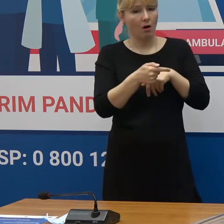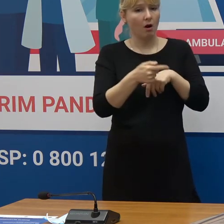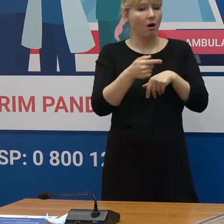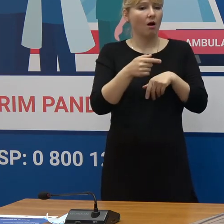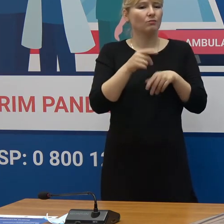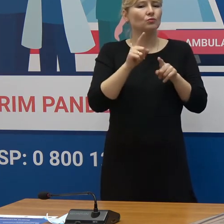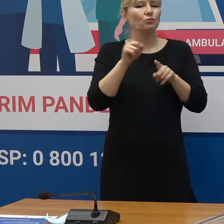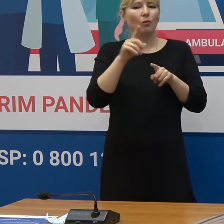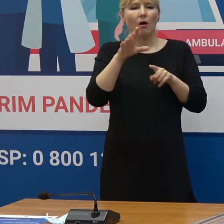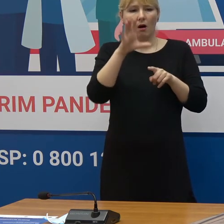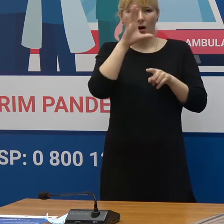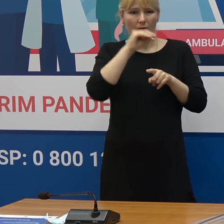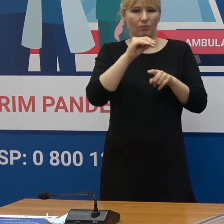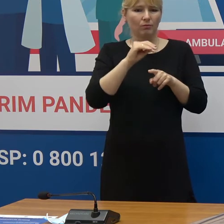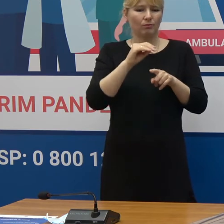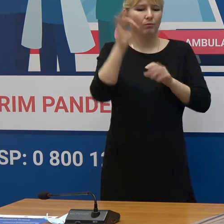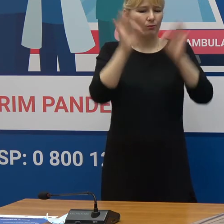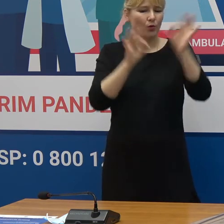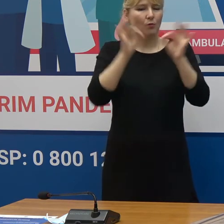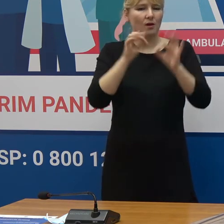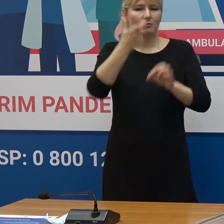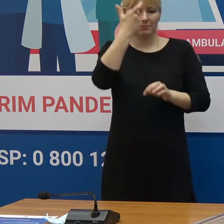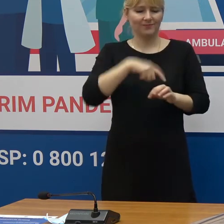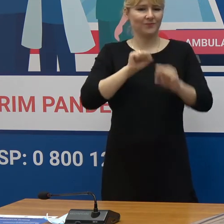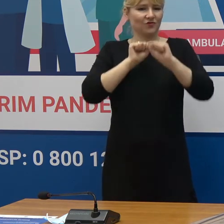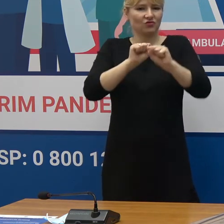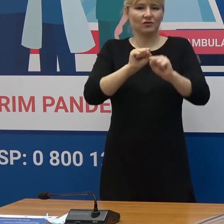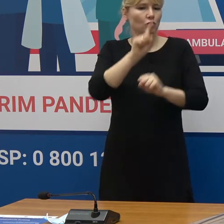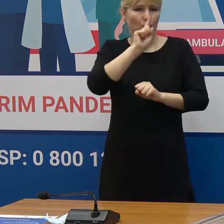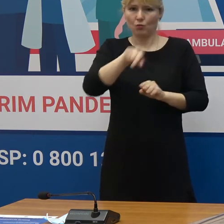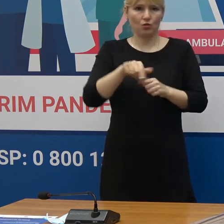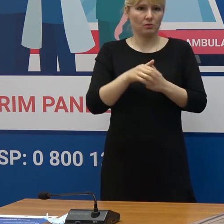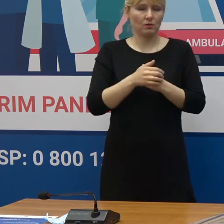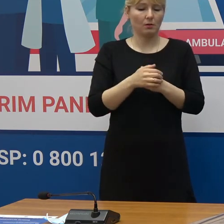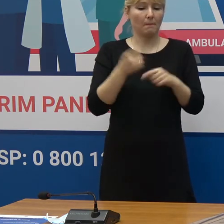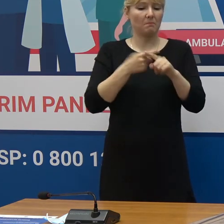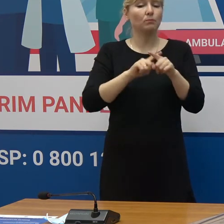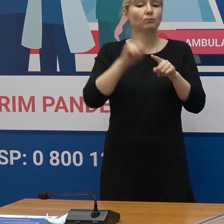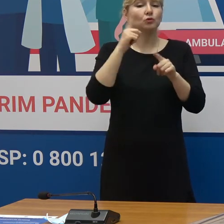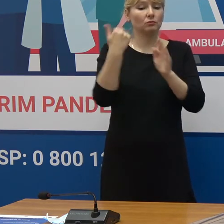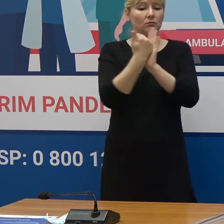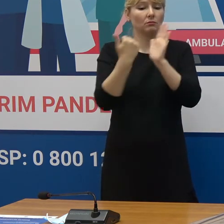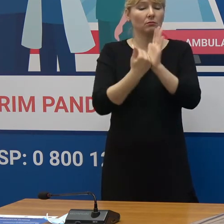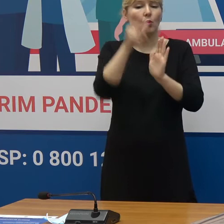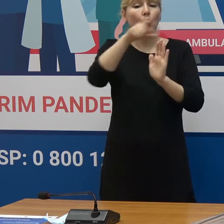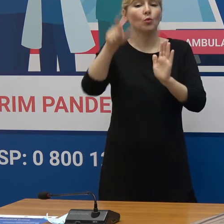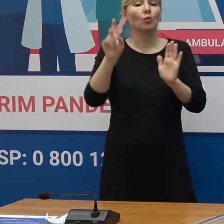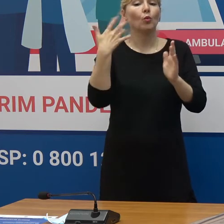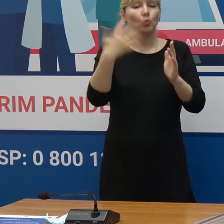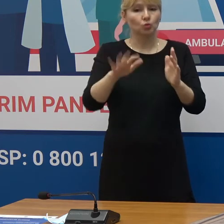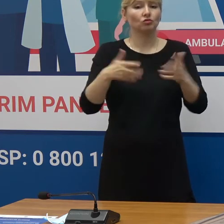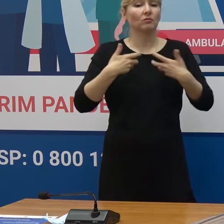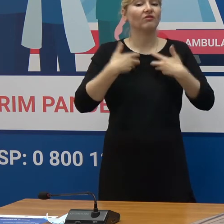dezvoltați acel procent de anticorp Cum este demonstrat la pacienții care au primit doza